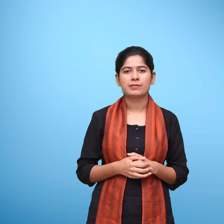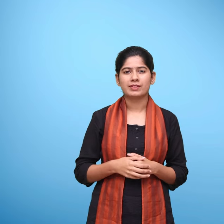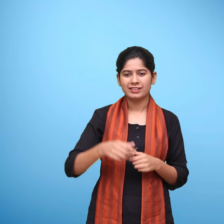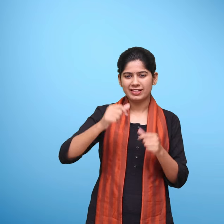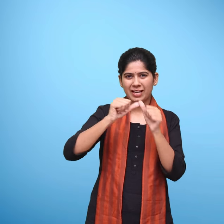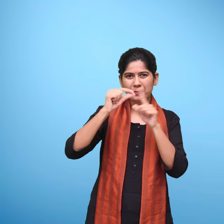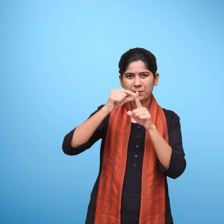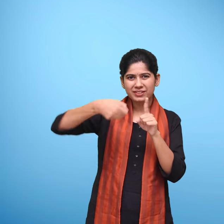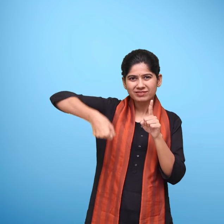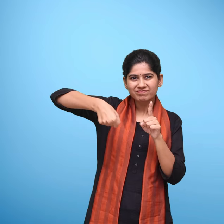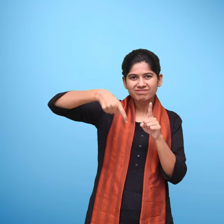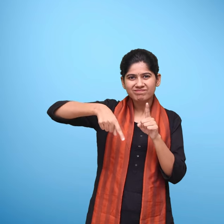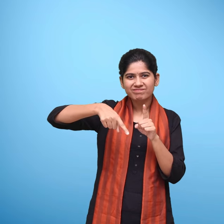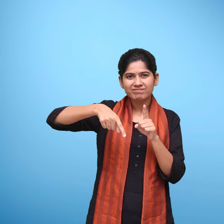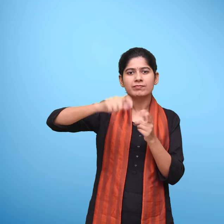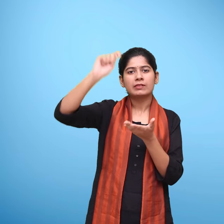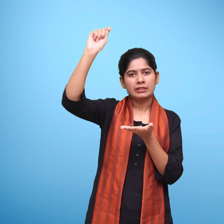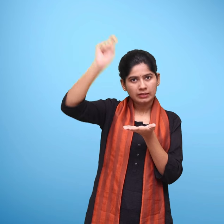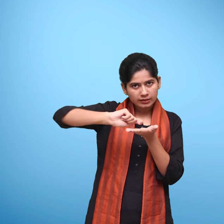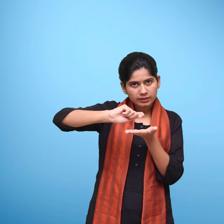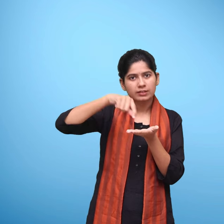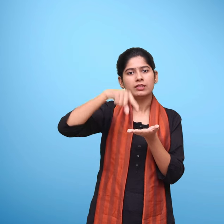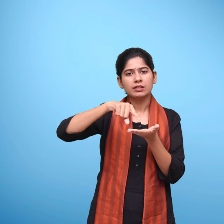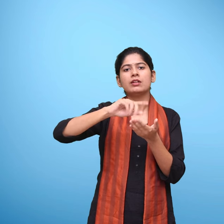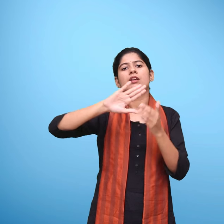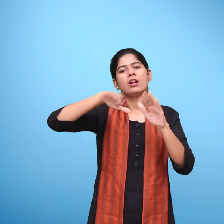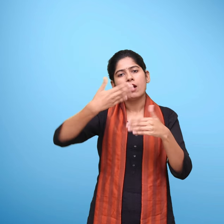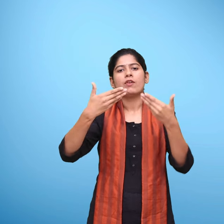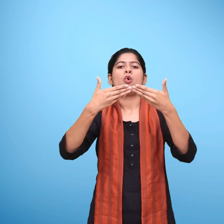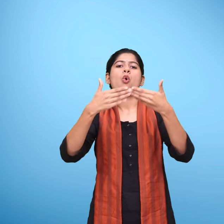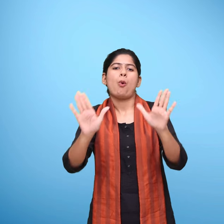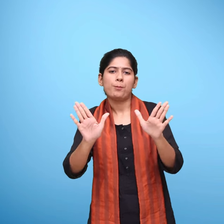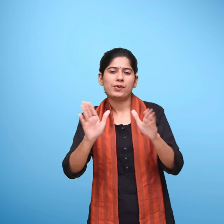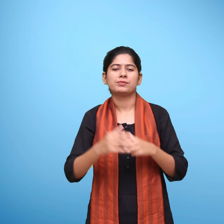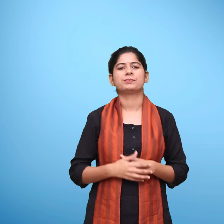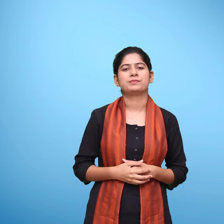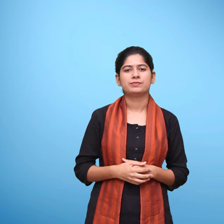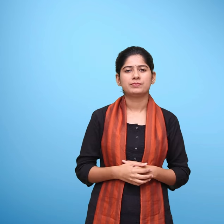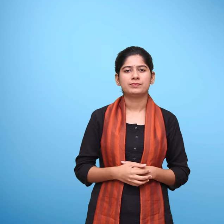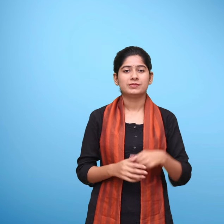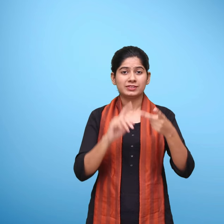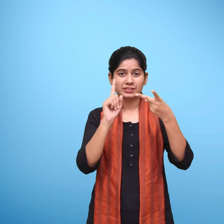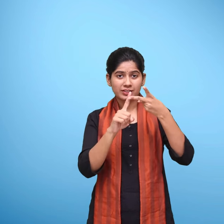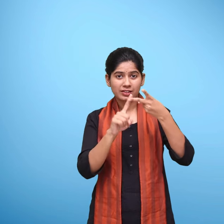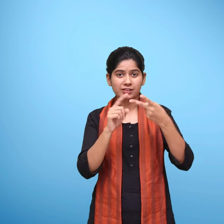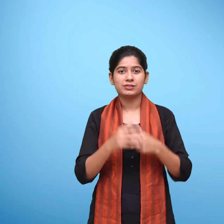प्ले स्टोर से ई पाठ्शाला स्कैनर एप इंस्टॉल करें और इसे खोलें दूसरा चरण